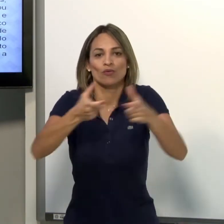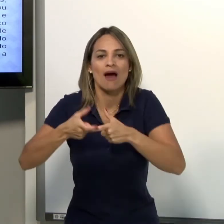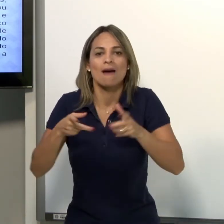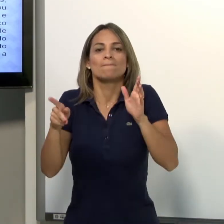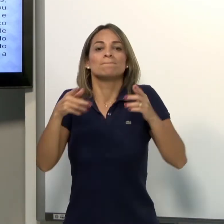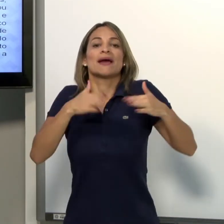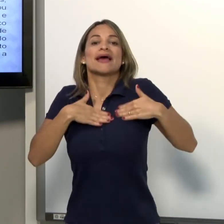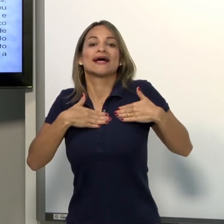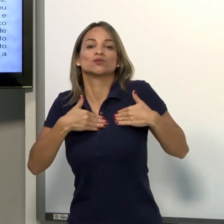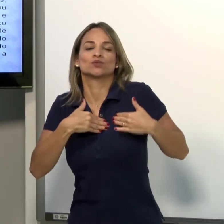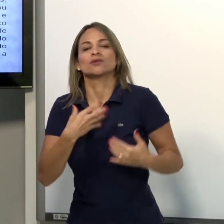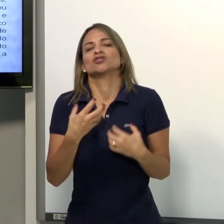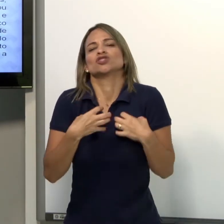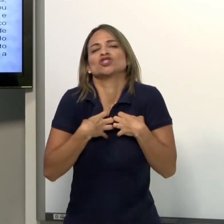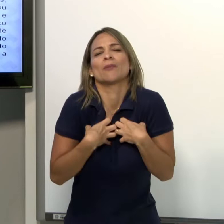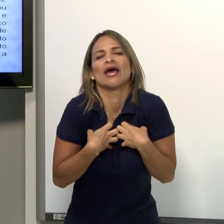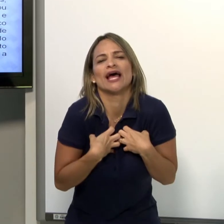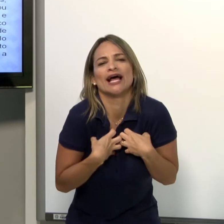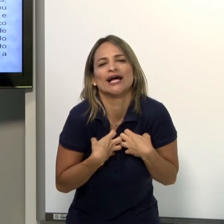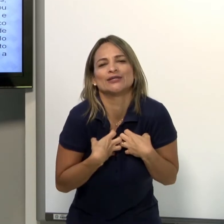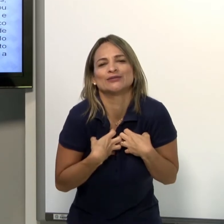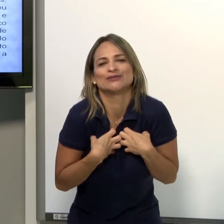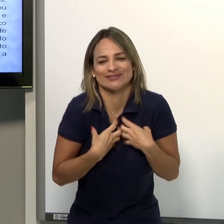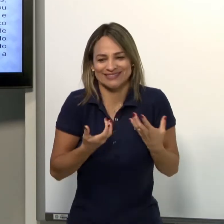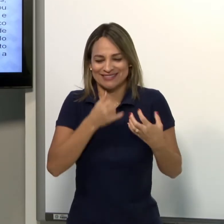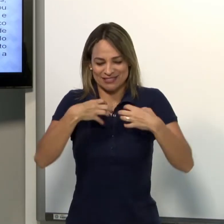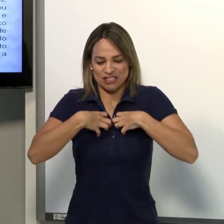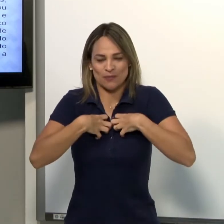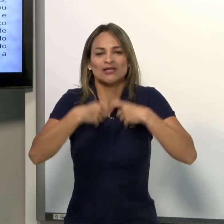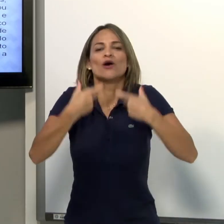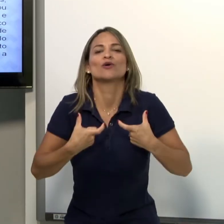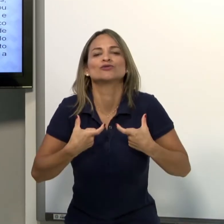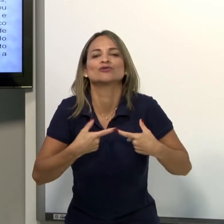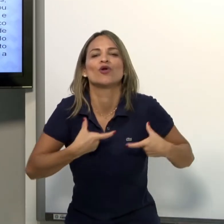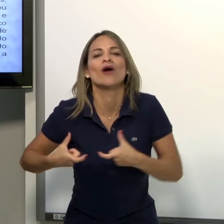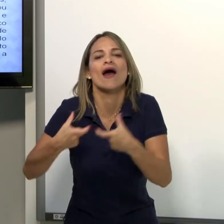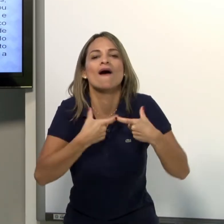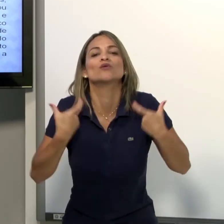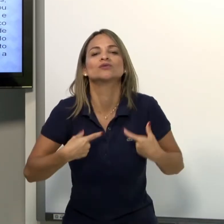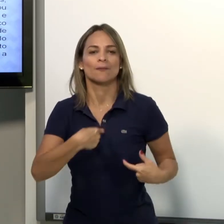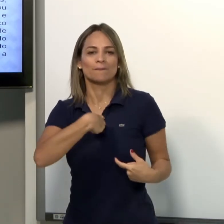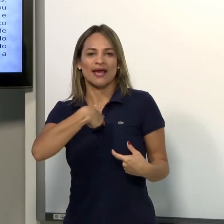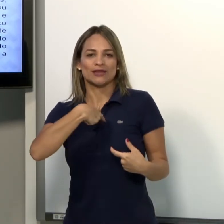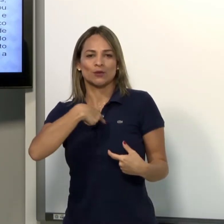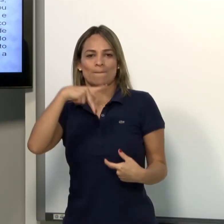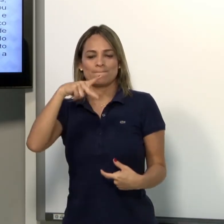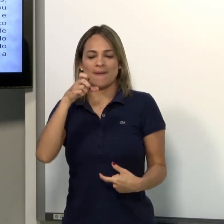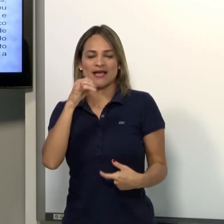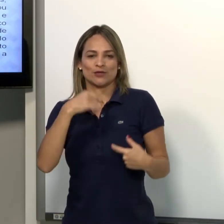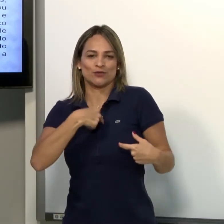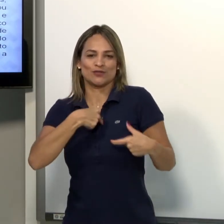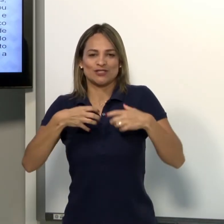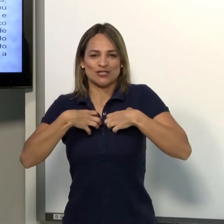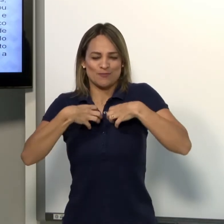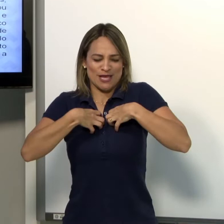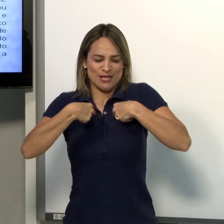Qual o ponto de articulação? O sentimento é feito onde? No corpo. É usado próximo ao peito.